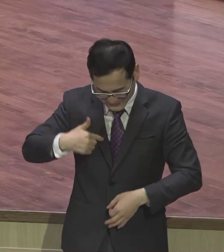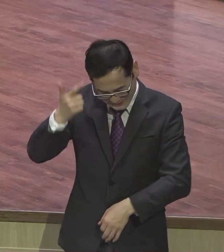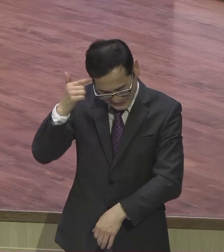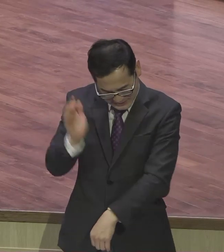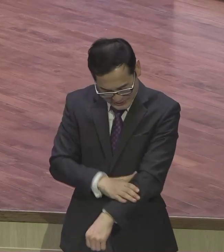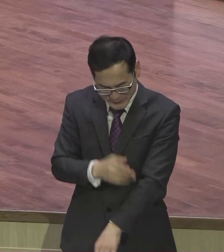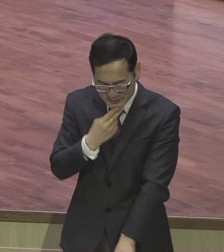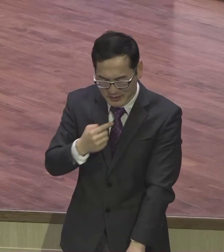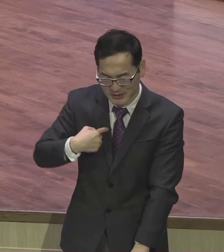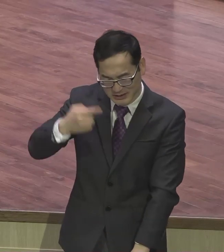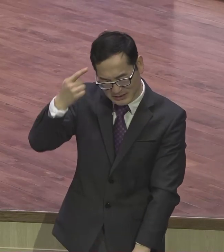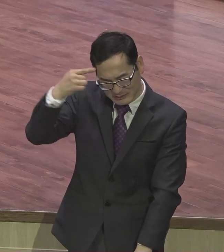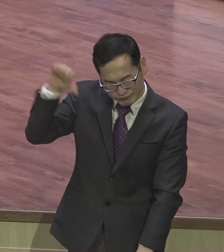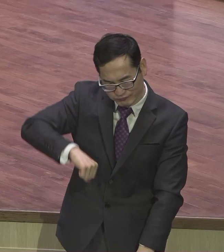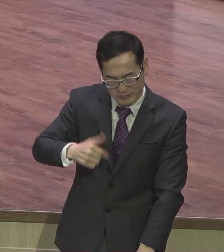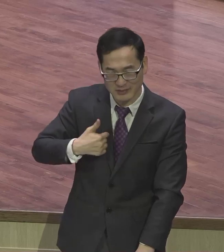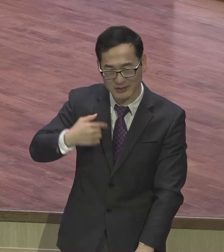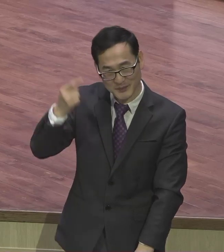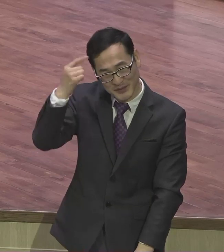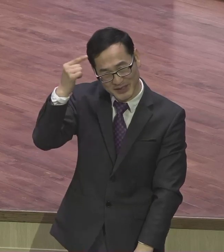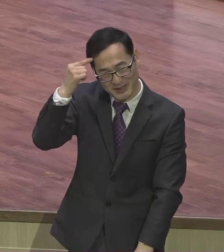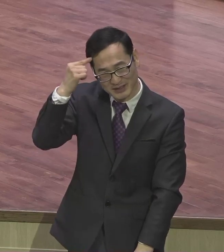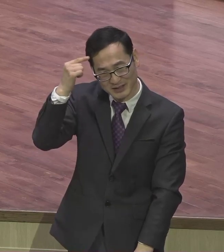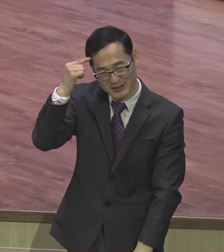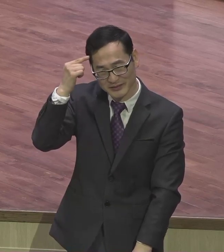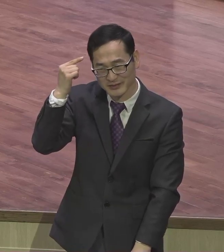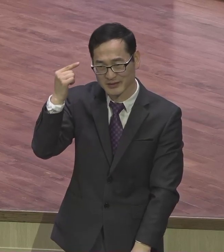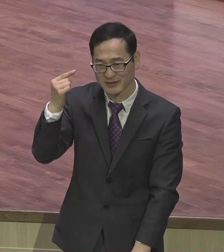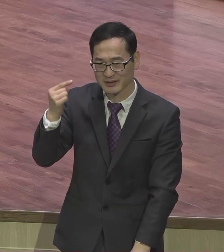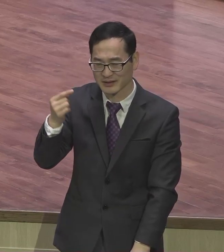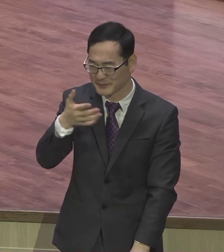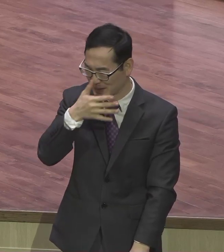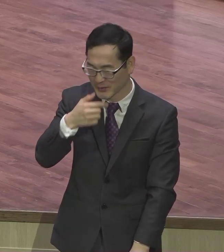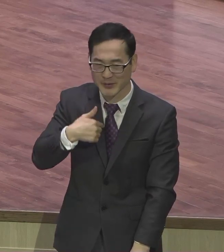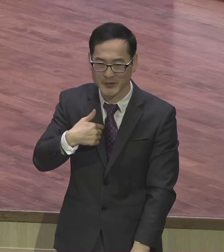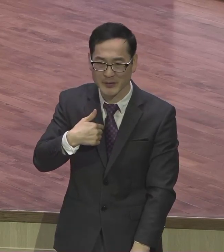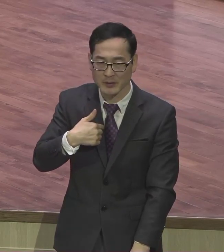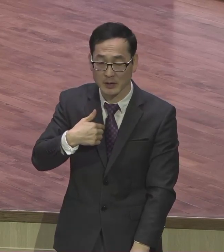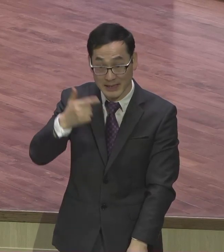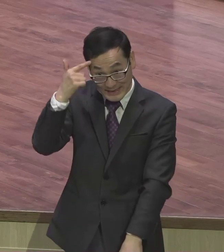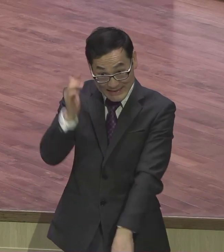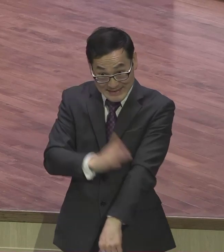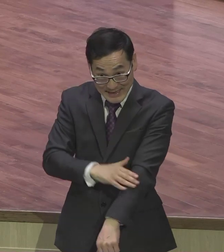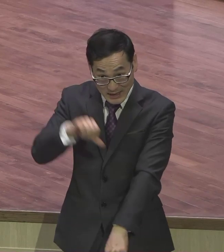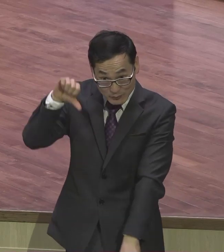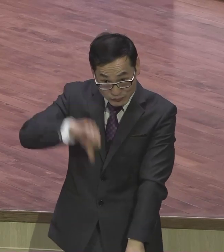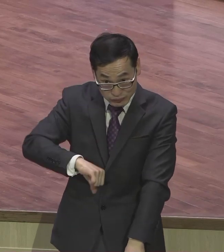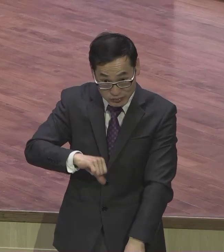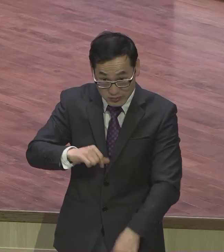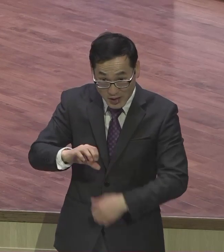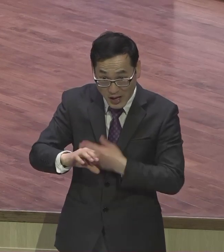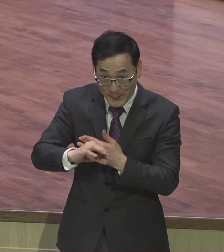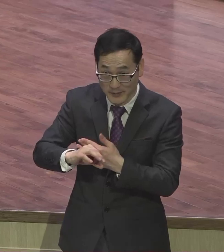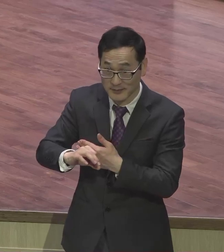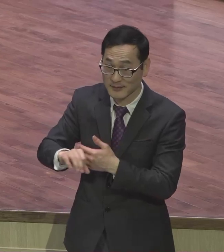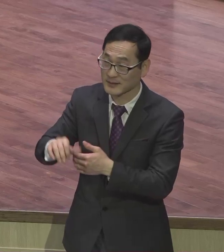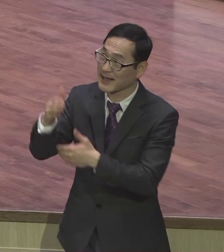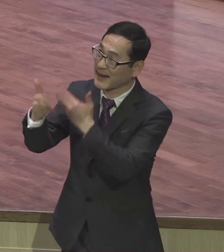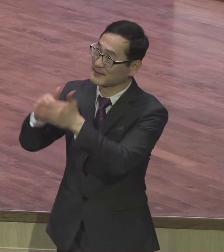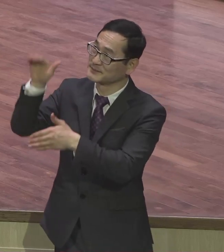그렇습니까 오늘부터 지혜가 부족하거든 호의주시고 구두지지 않으시는 하나님께 구하라